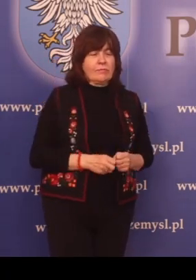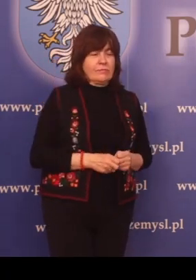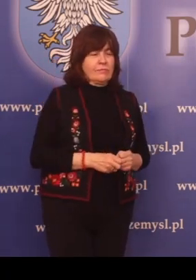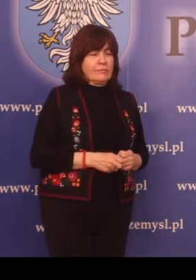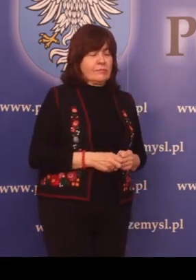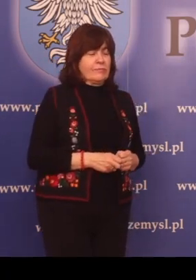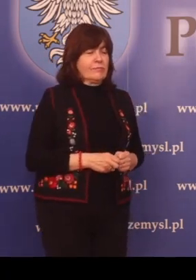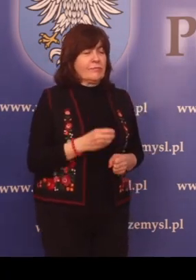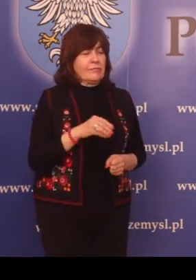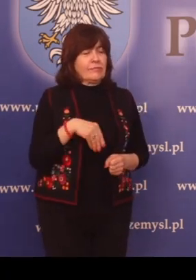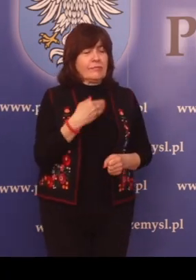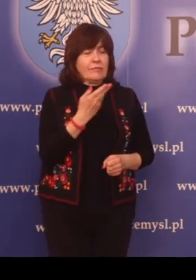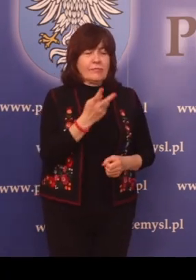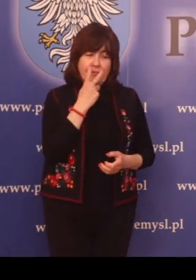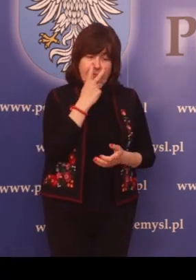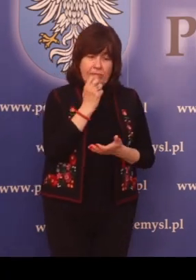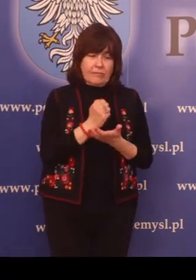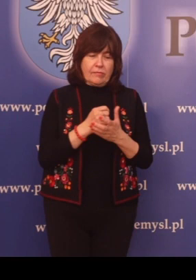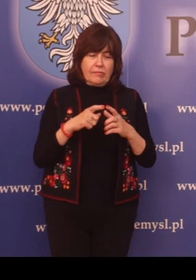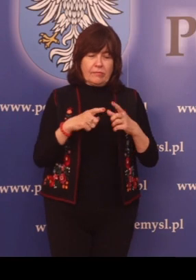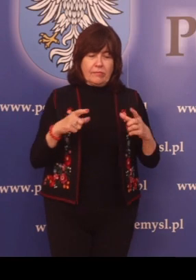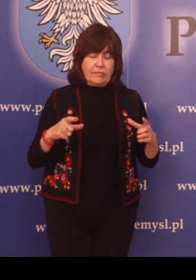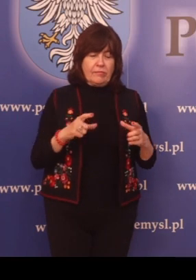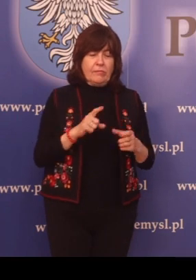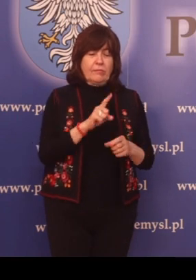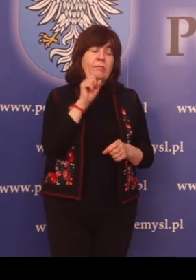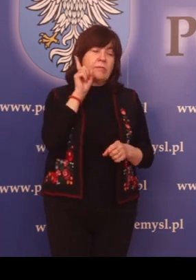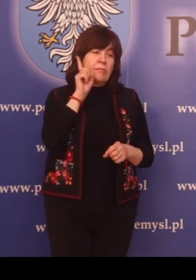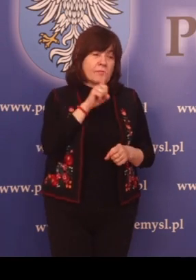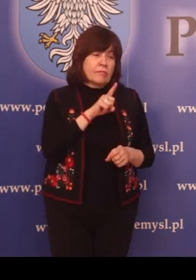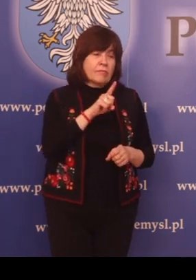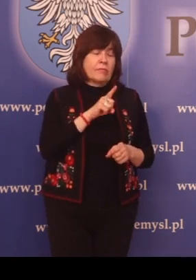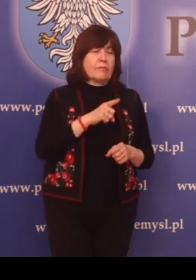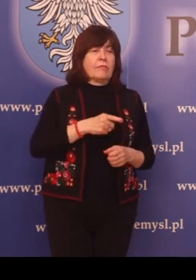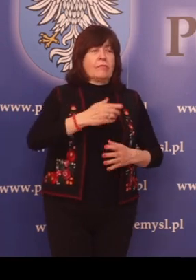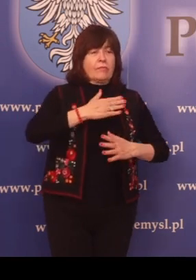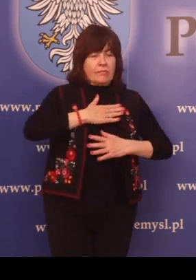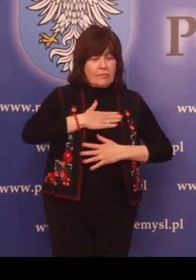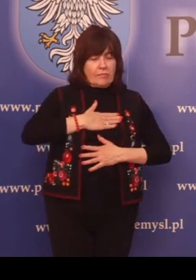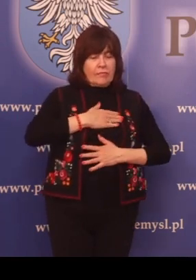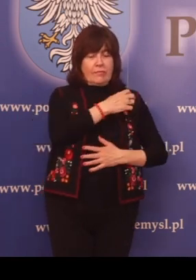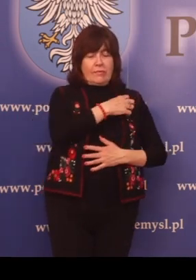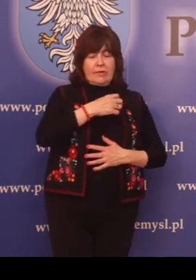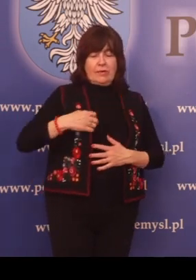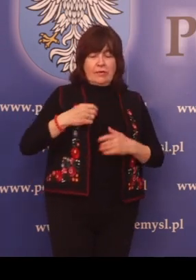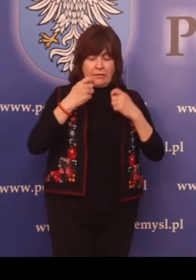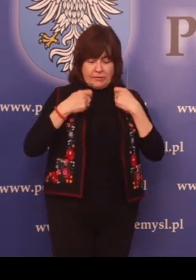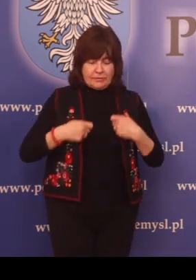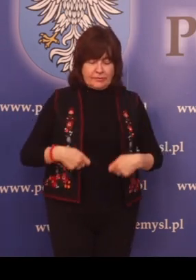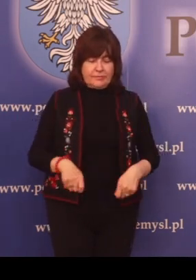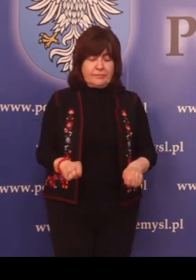Wydawanie zaświadczeń potwierdzających fakt posiadania gospodarstwa rolnego.